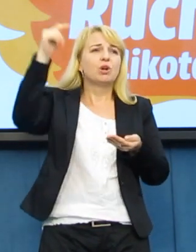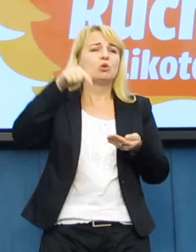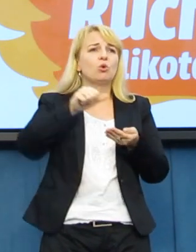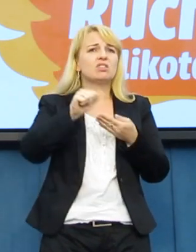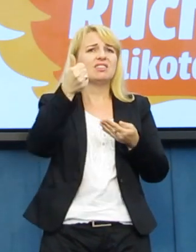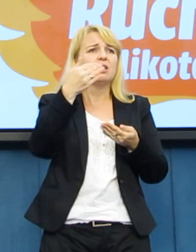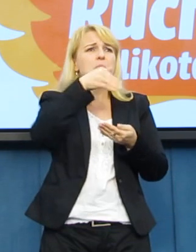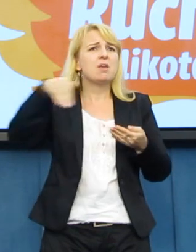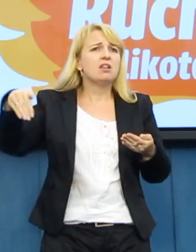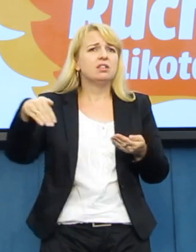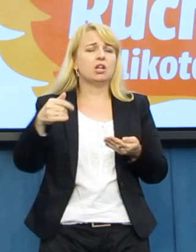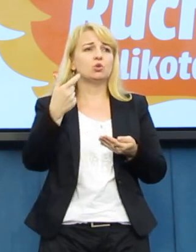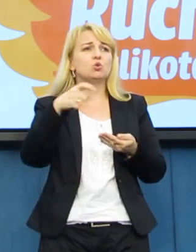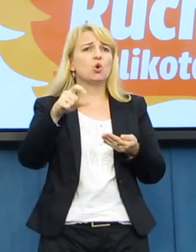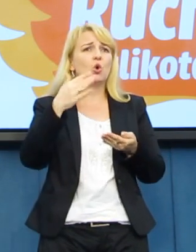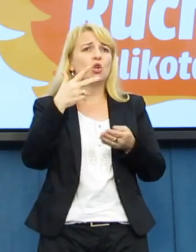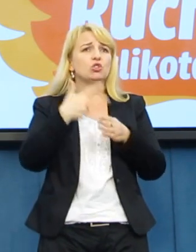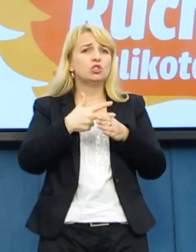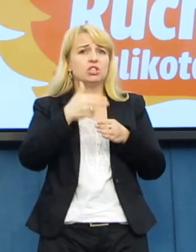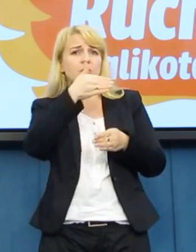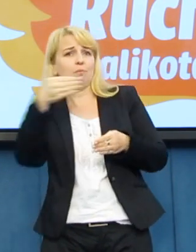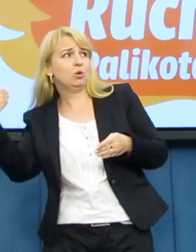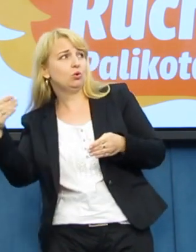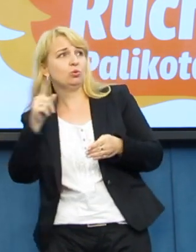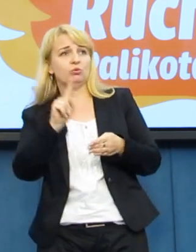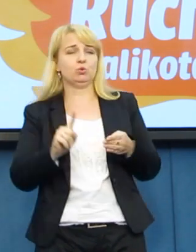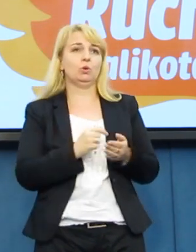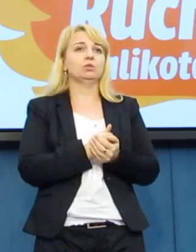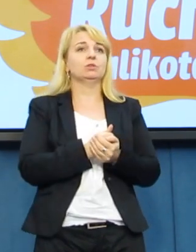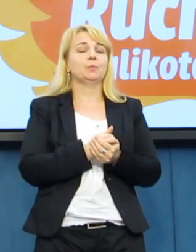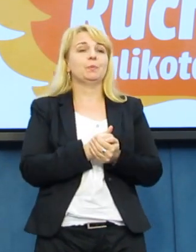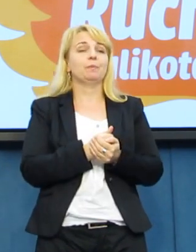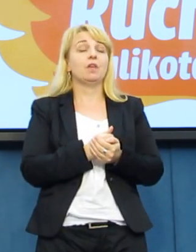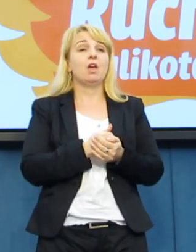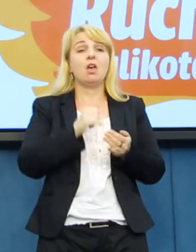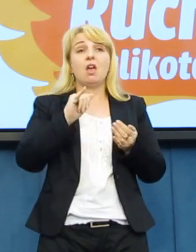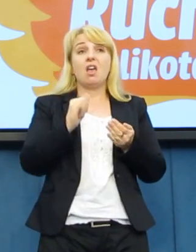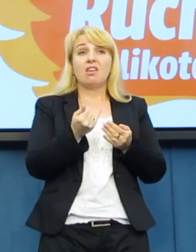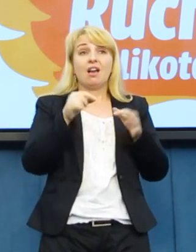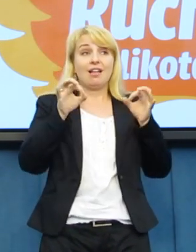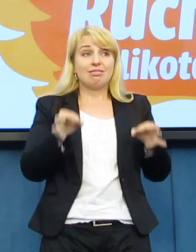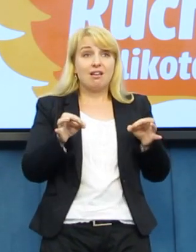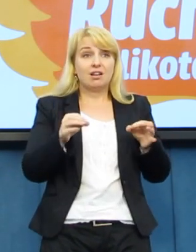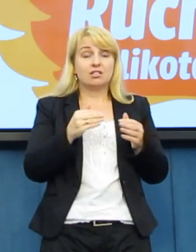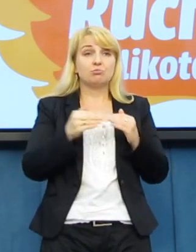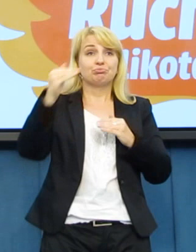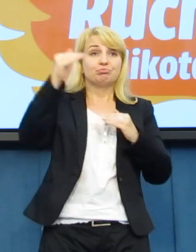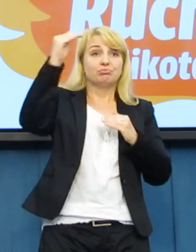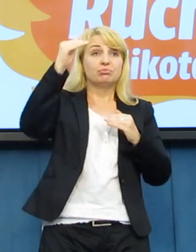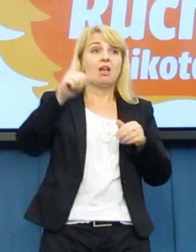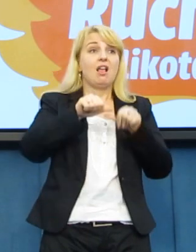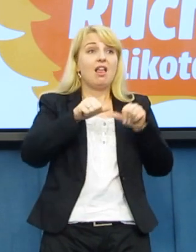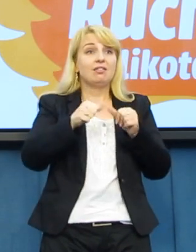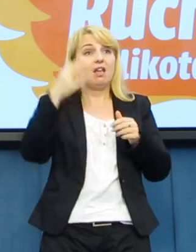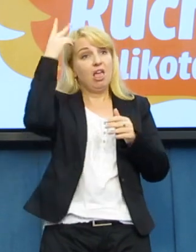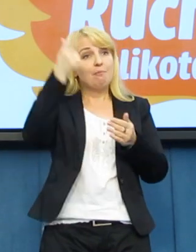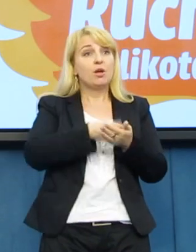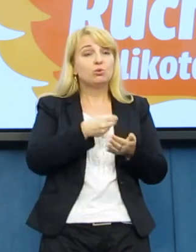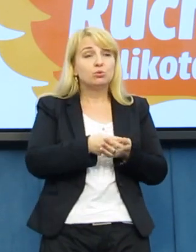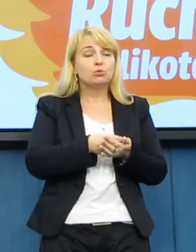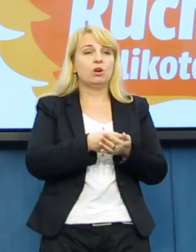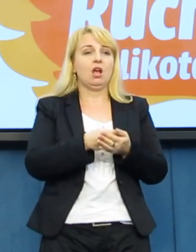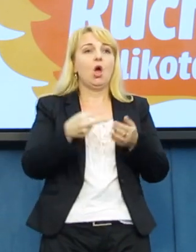milionów. Proszę Państwa, w obliczu podnoszenia wieku emerytalnego, obliczu cięcia